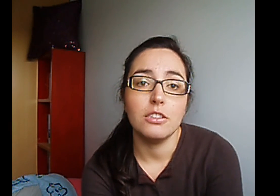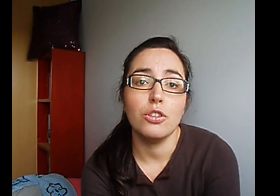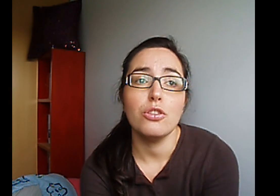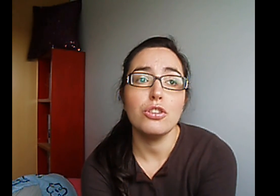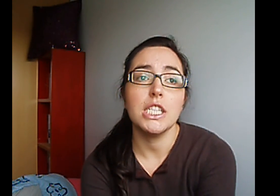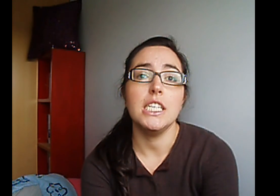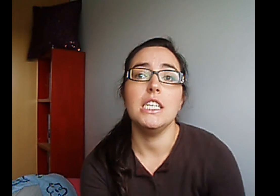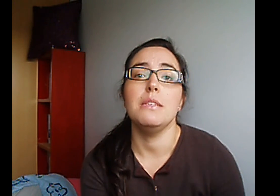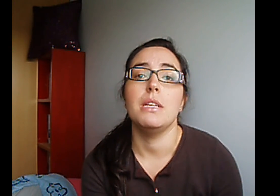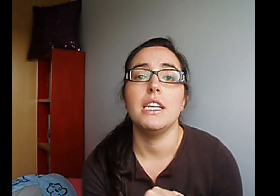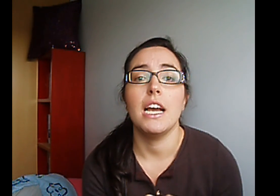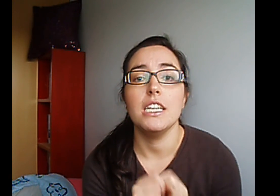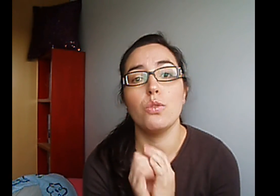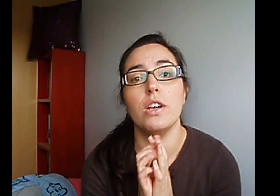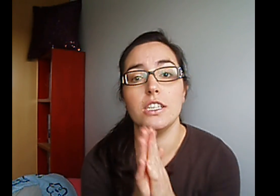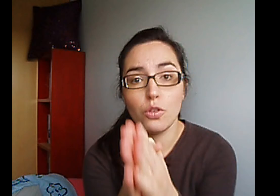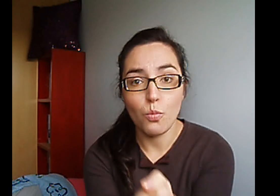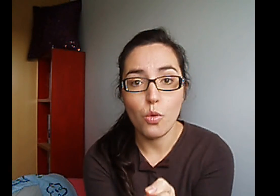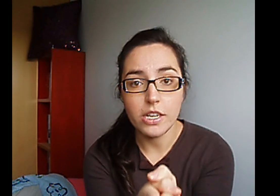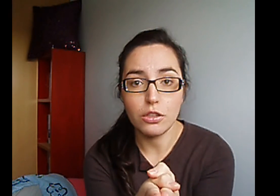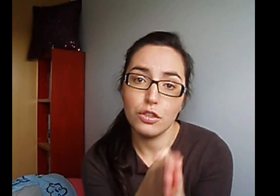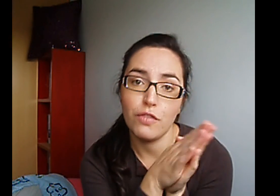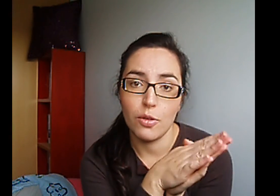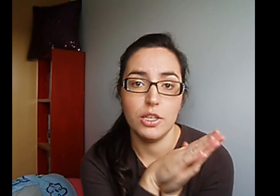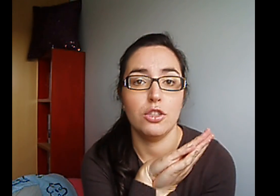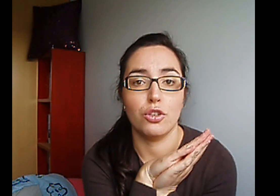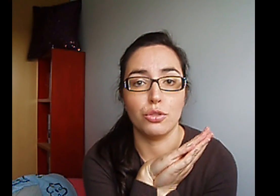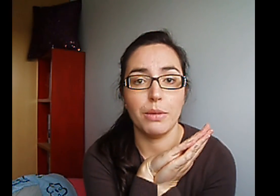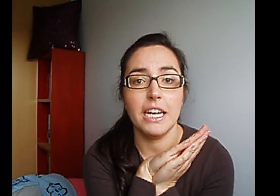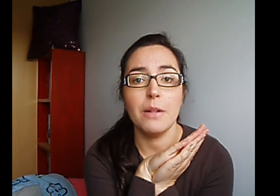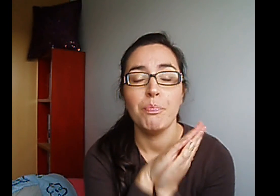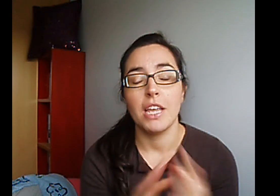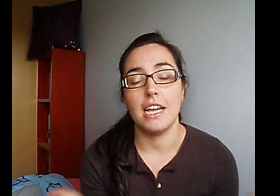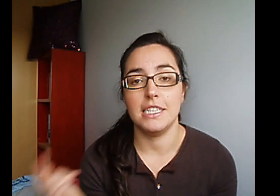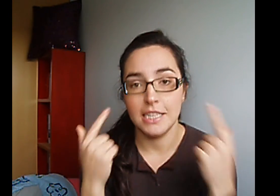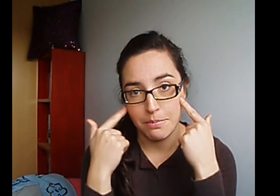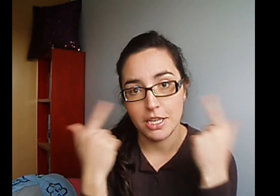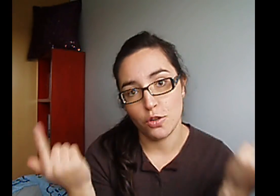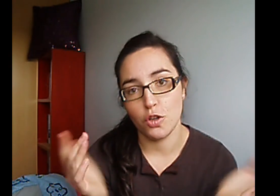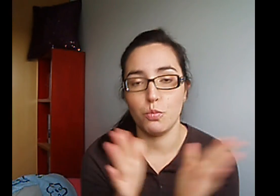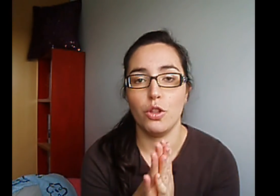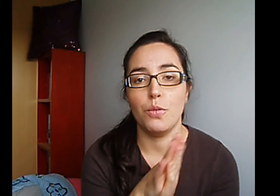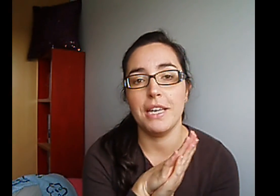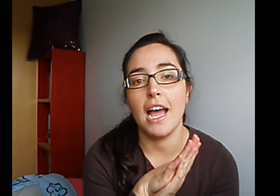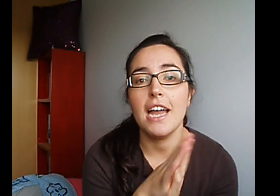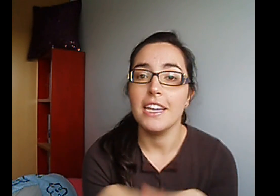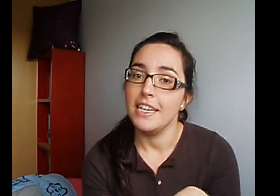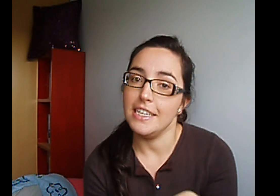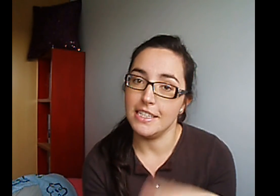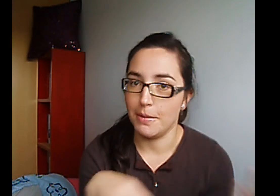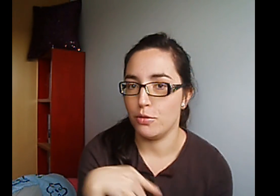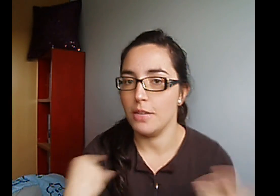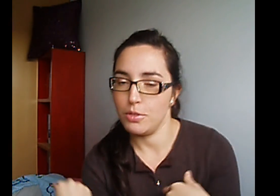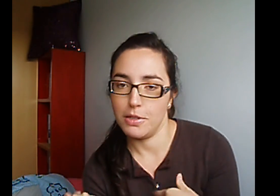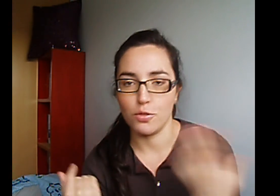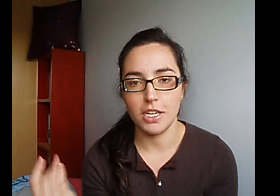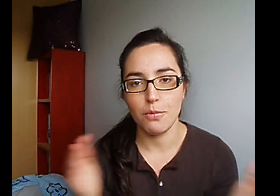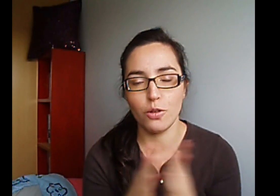todos Y me digáis Cuáles son Vuestros favoritos ¿Vale? Así también Yo los puedo mirar Y si me gusta Pues me suscribo